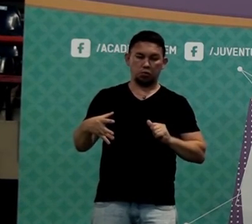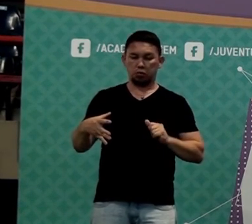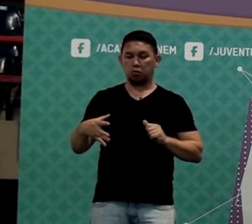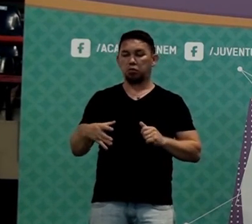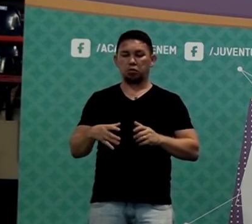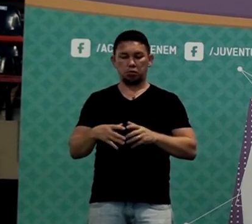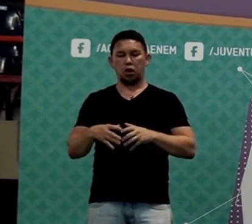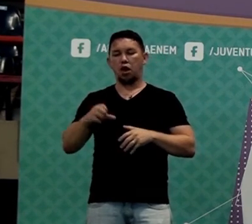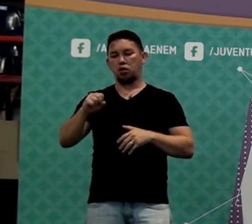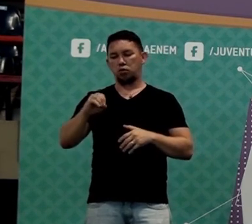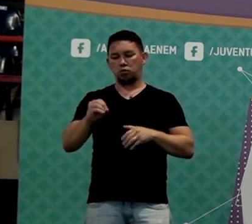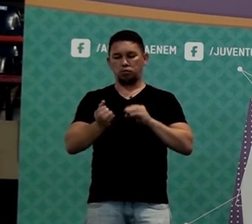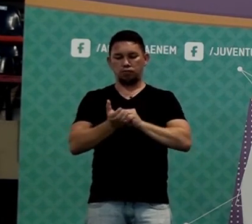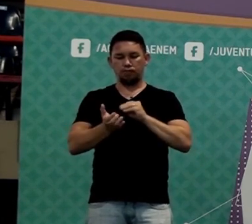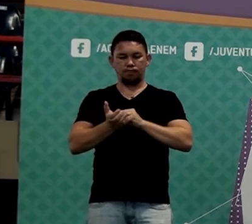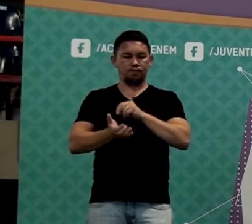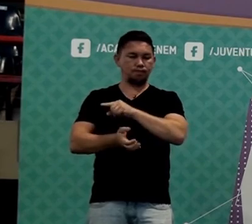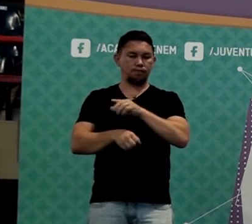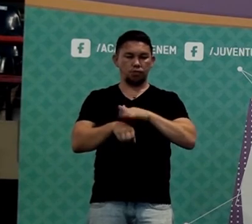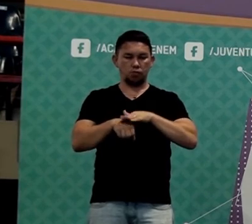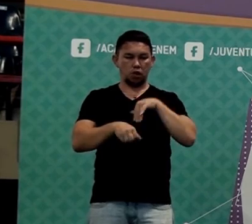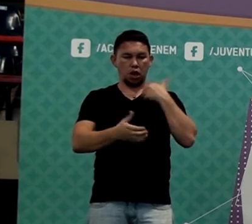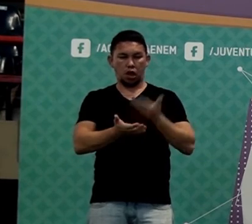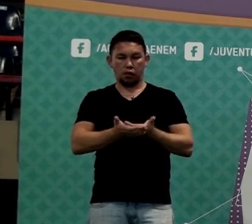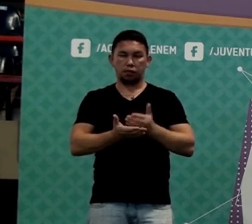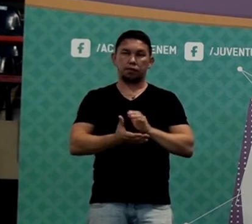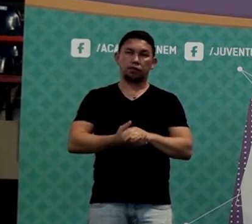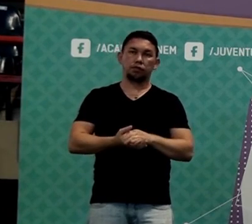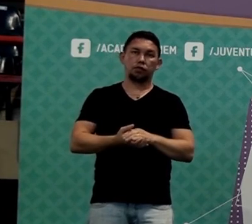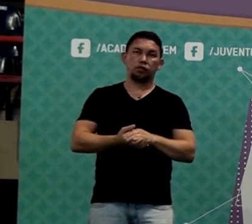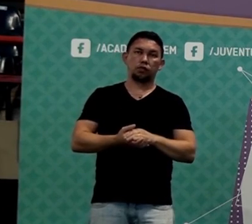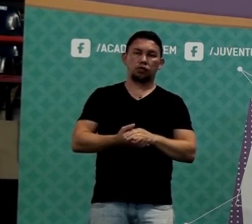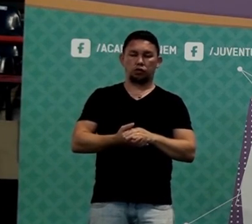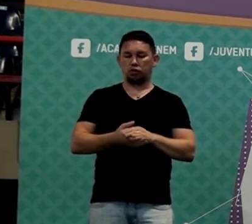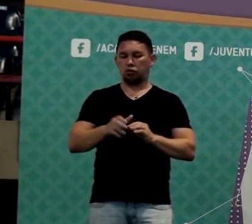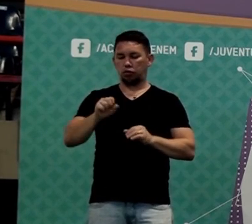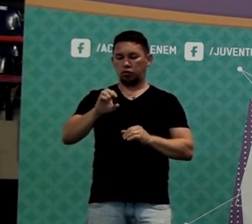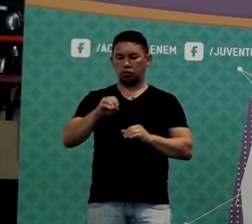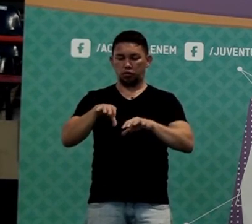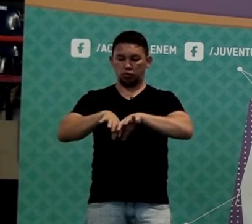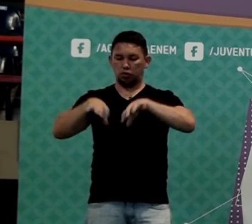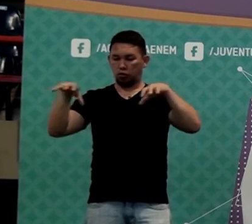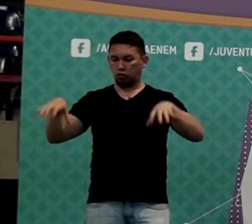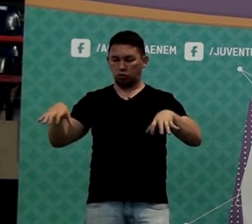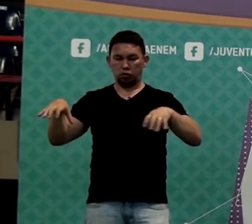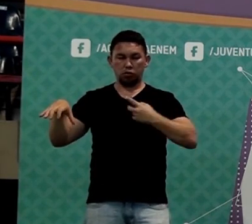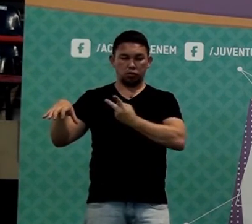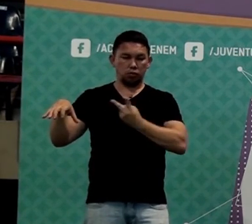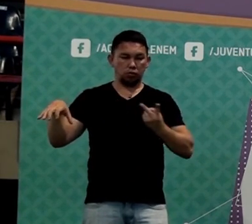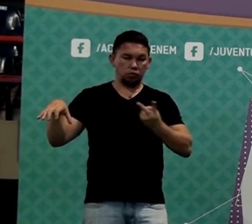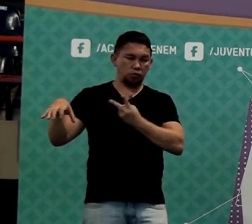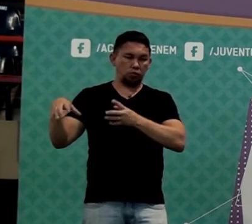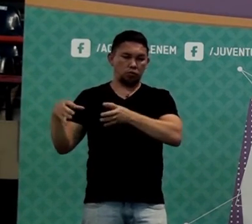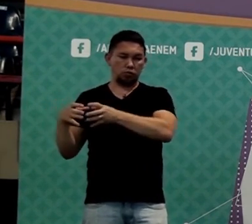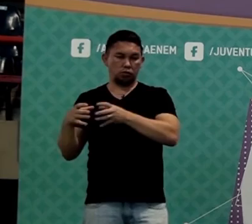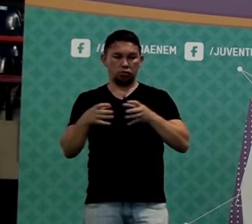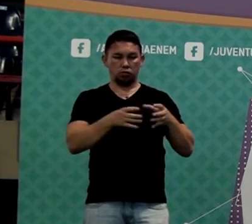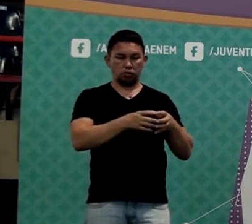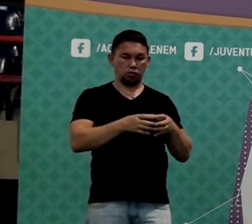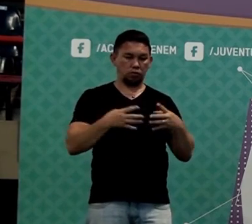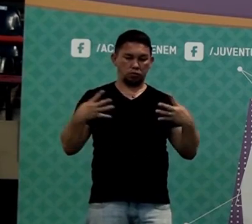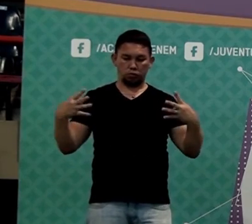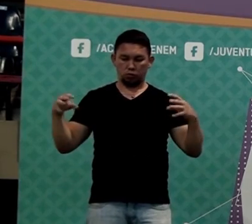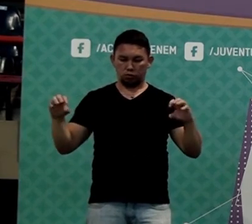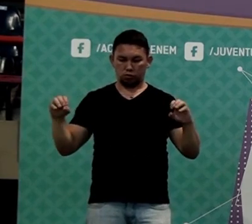sobrou 80% que não se curaram, não foi assim? Desses 80%, ele dividiu em dois grupos, 40% para cada